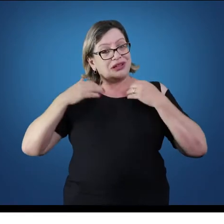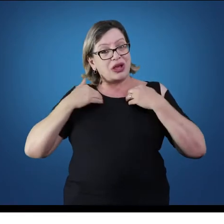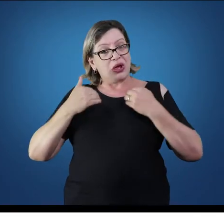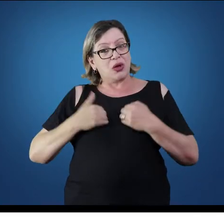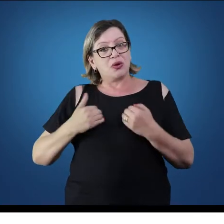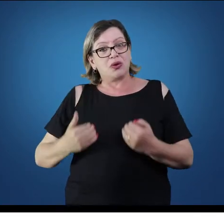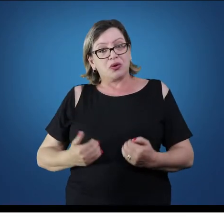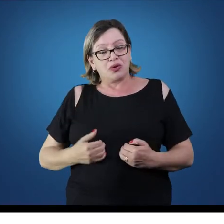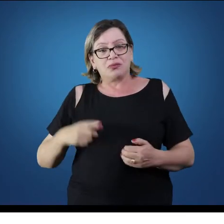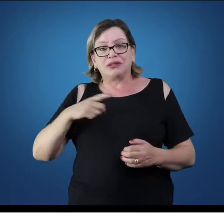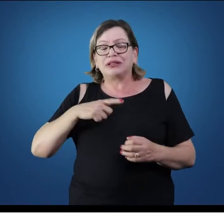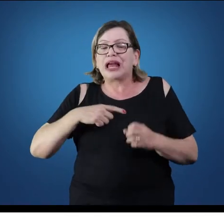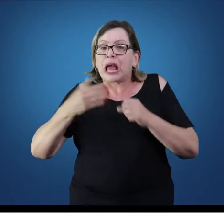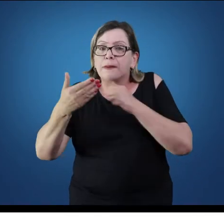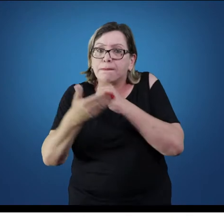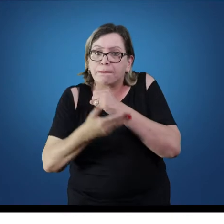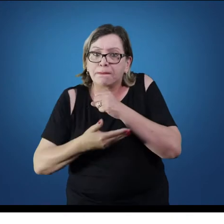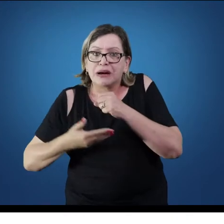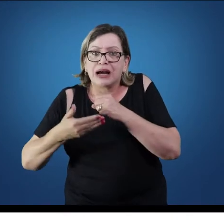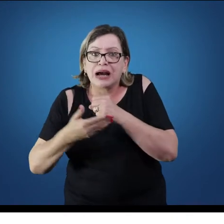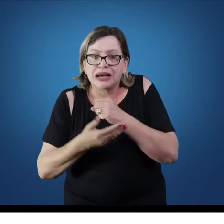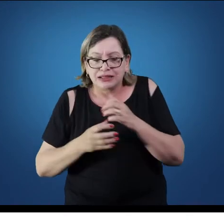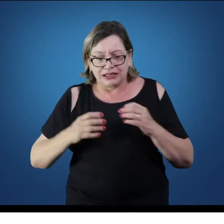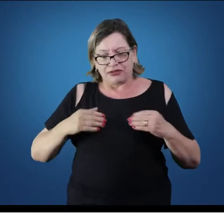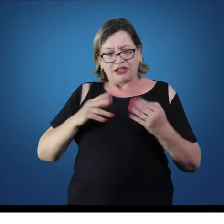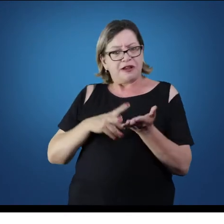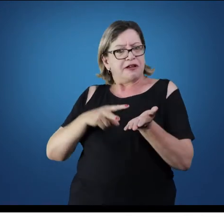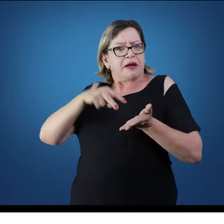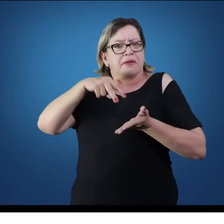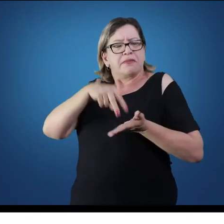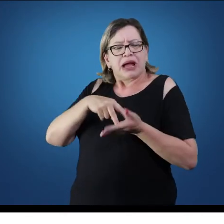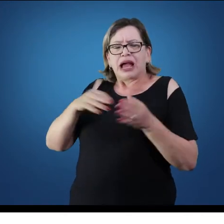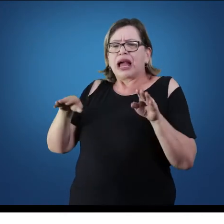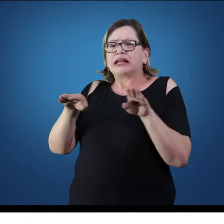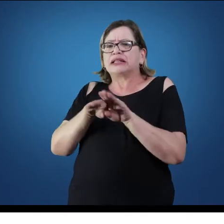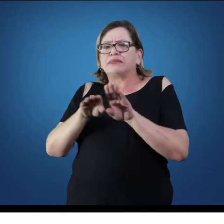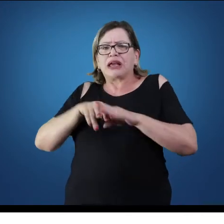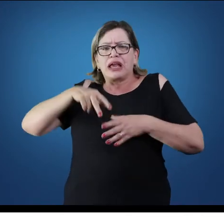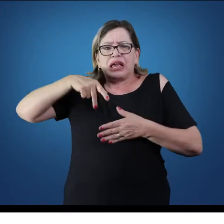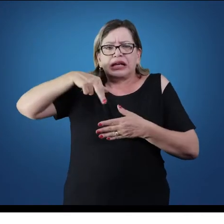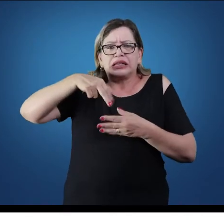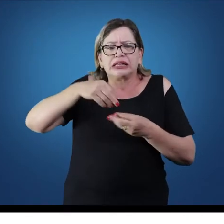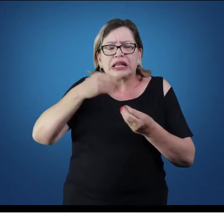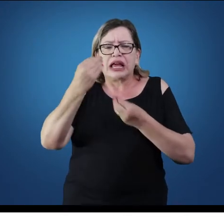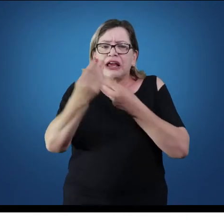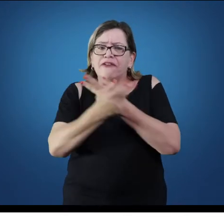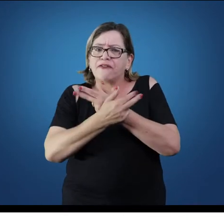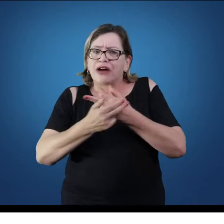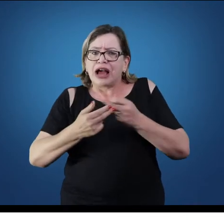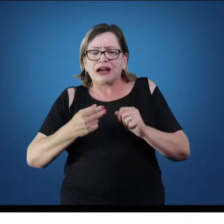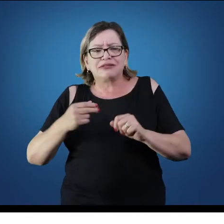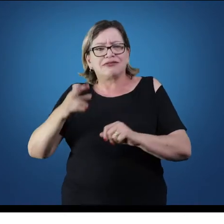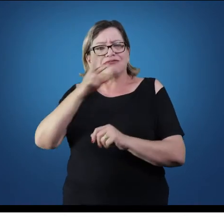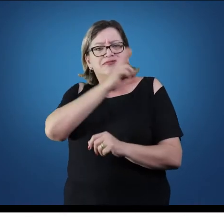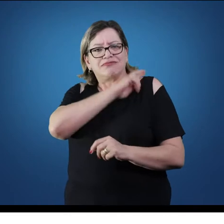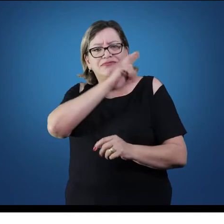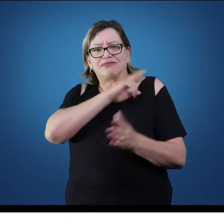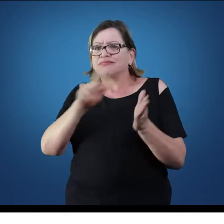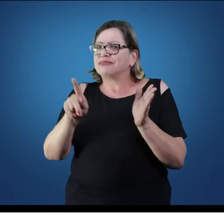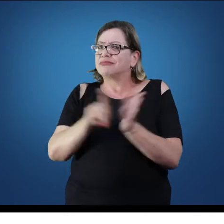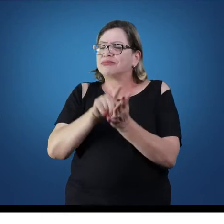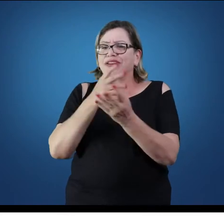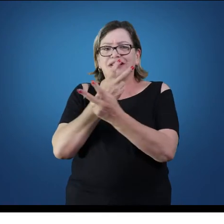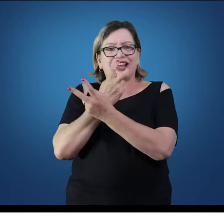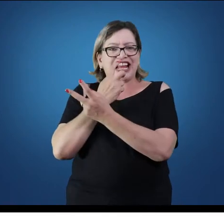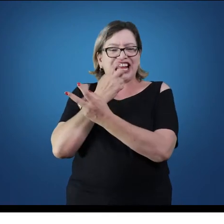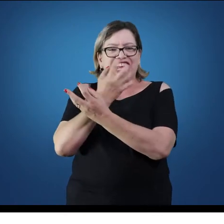básicas dos ossos, como por exemplo, a sustentação, a locomoção, a hematopoese, que é a formação